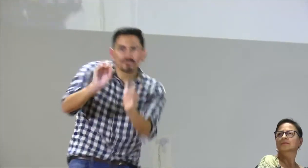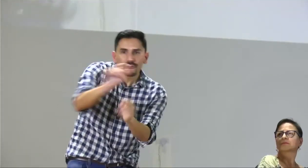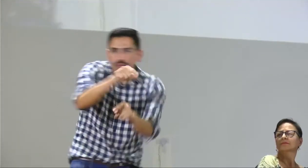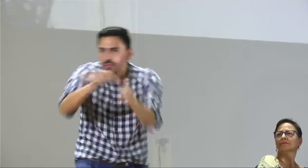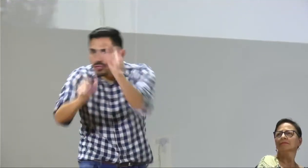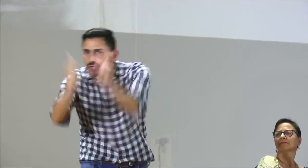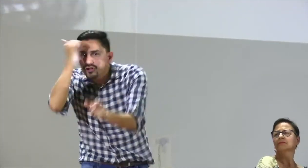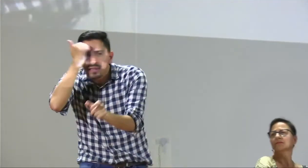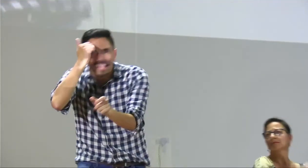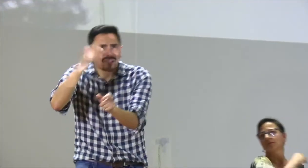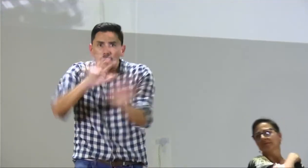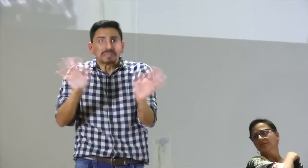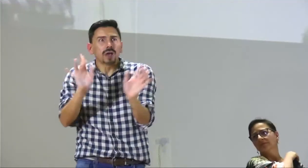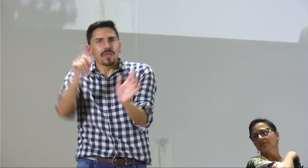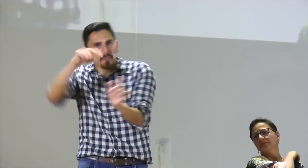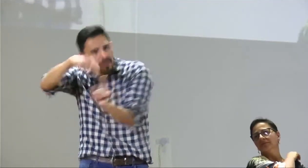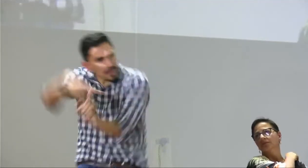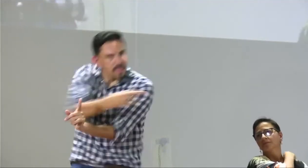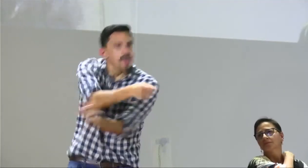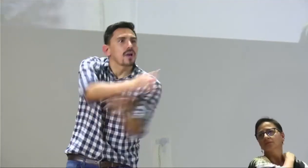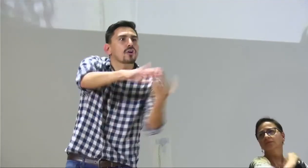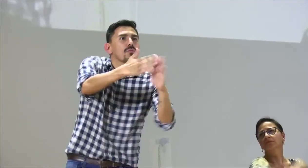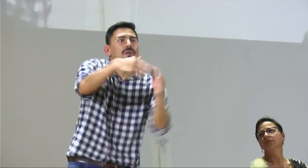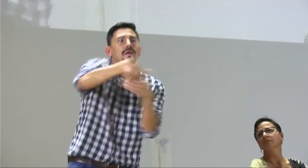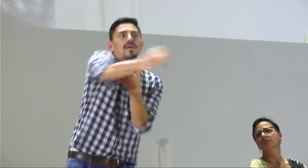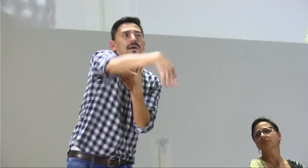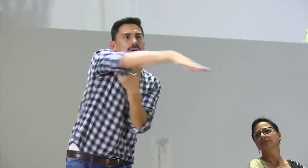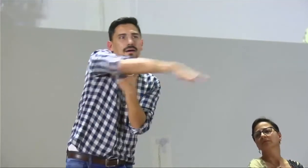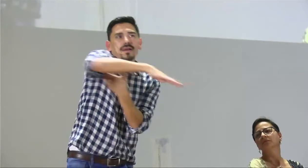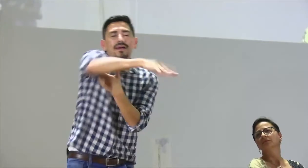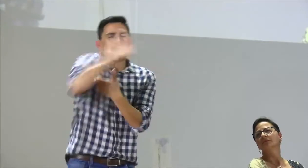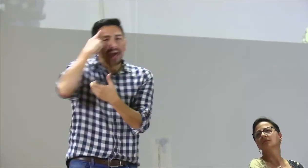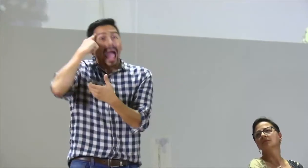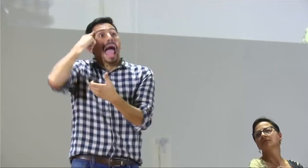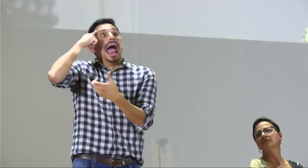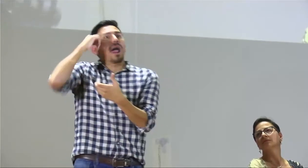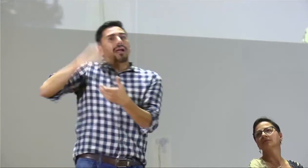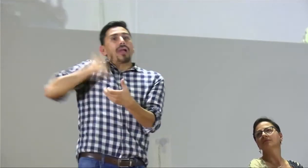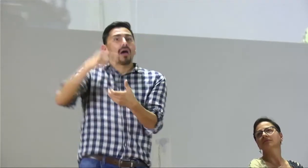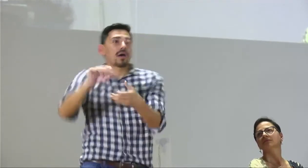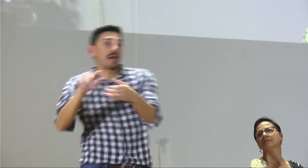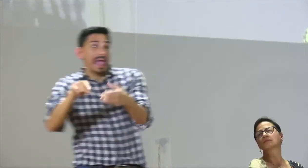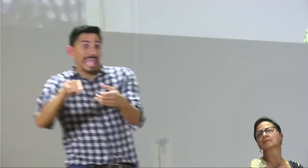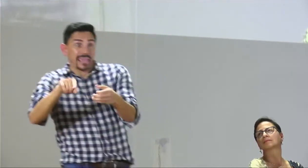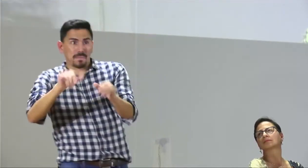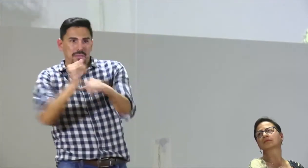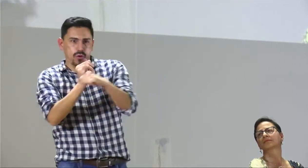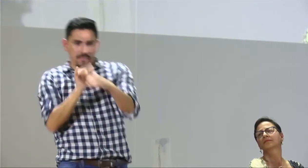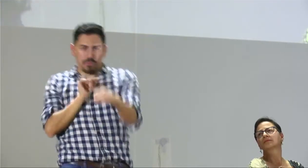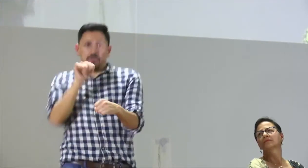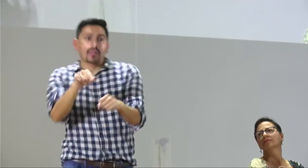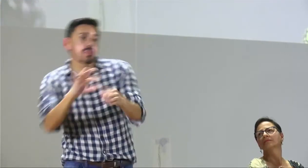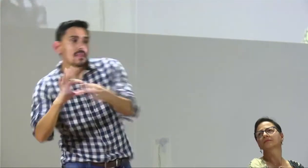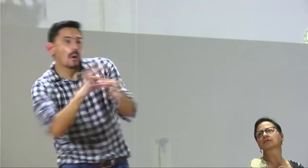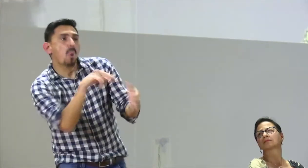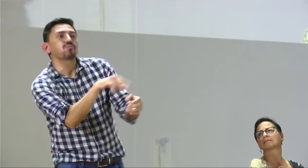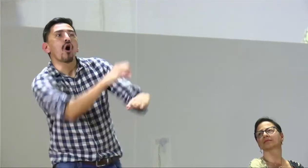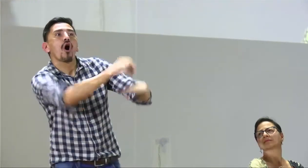a los docentes en lengua de señas para que pues ellos conocieran algo de la lengua de señas y